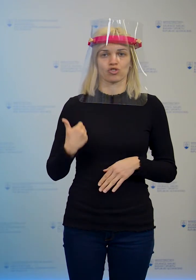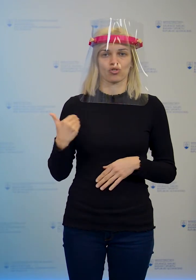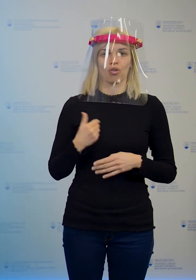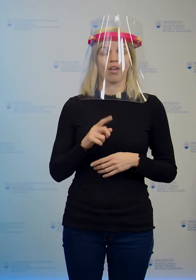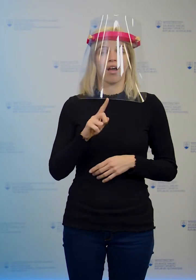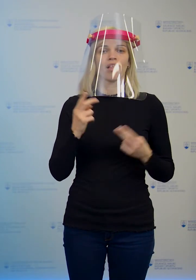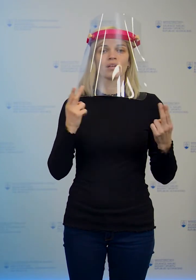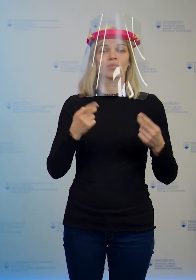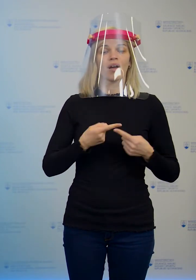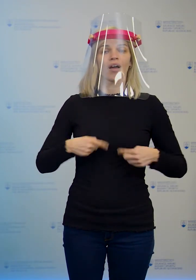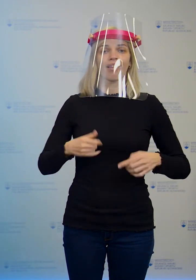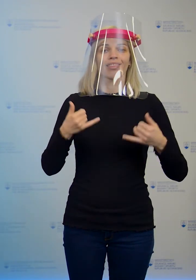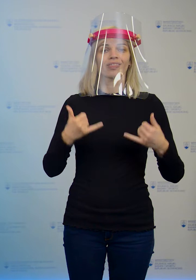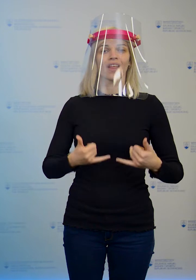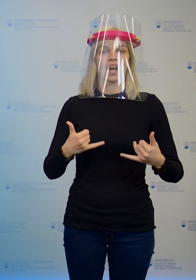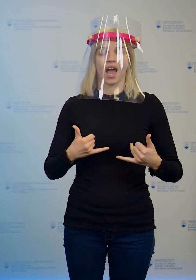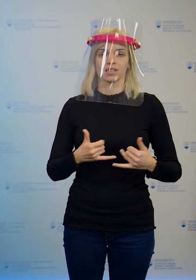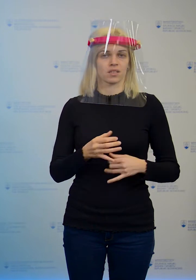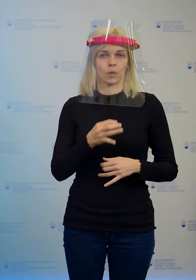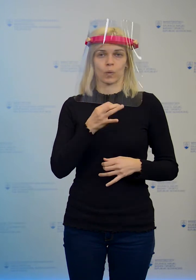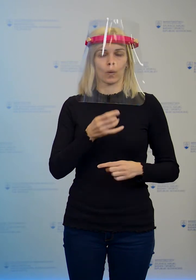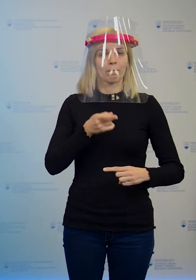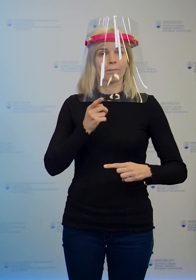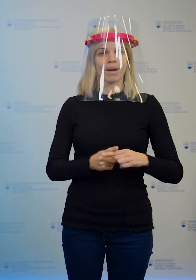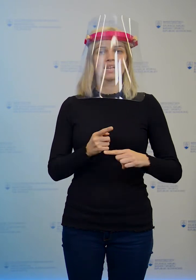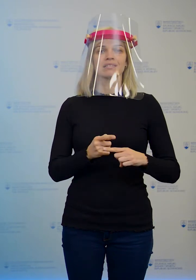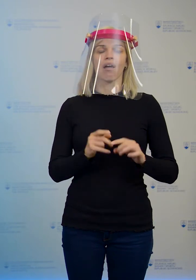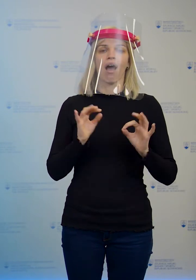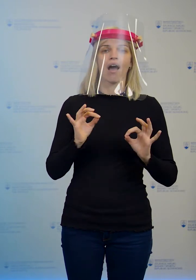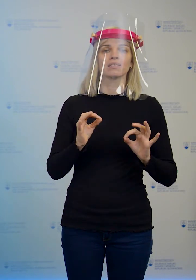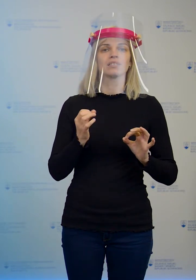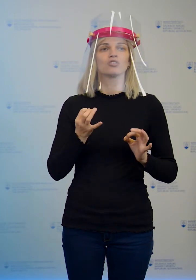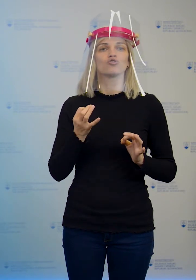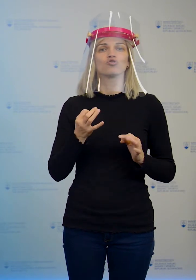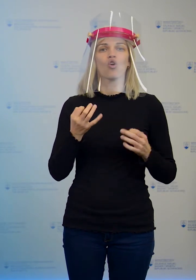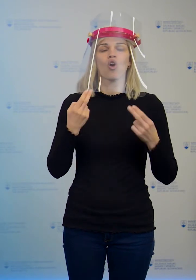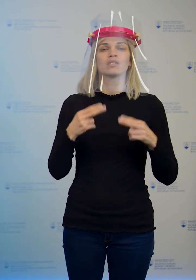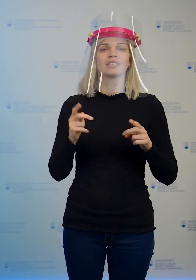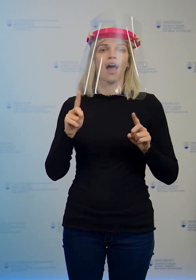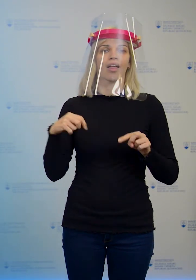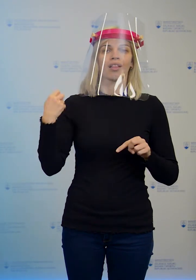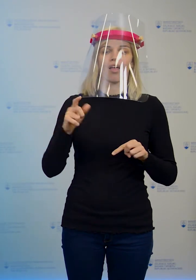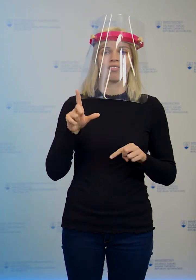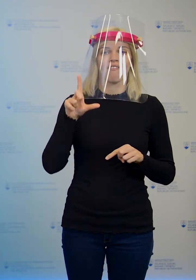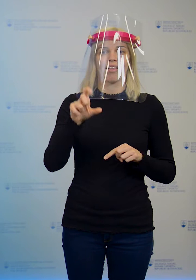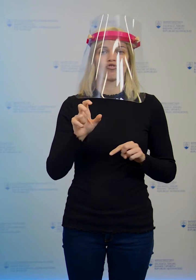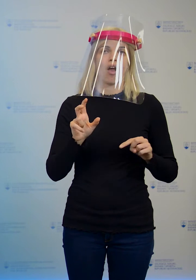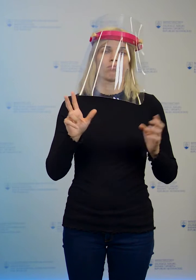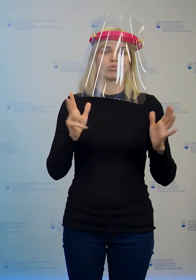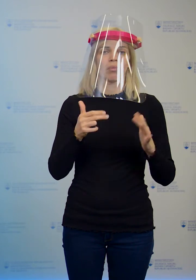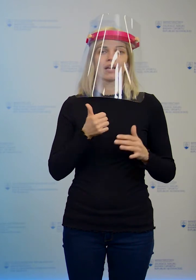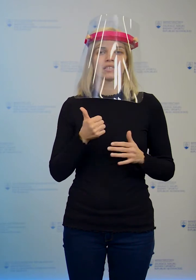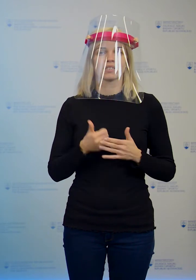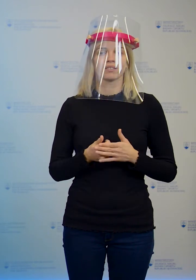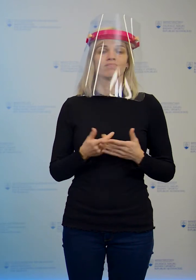naozaj v súčasnej dobe nie je možné úplne presne predpokladať, čo tu bude za 18 dní a bude to závisieť od toho,